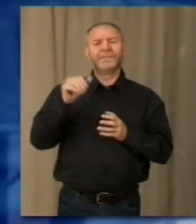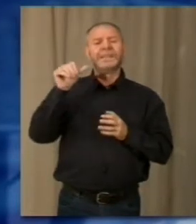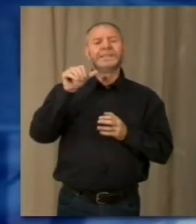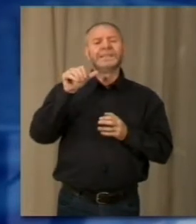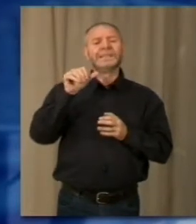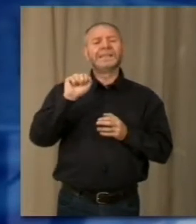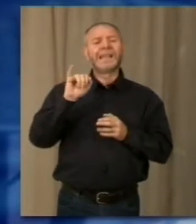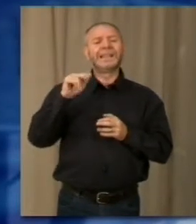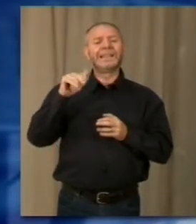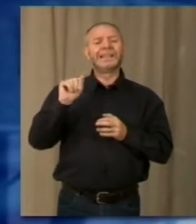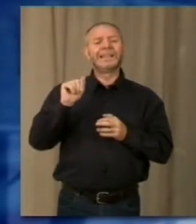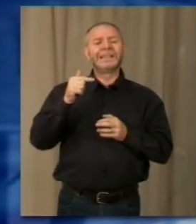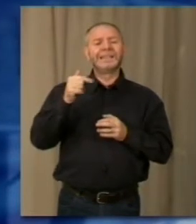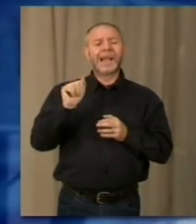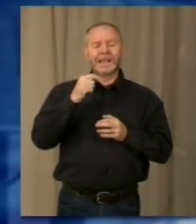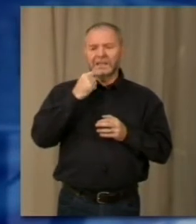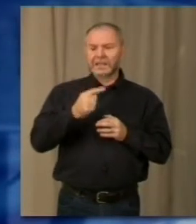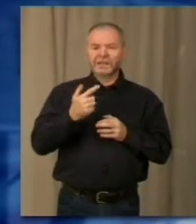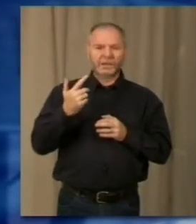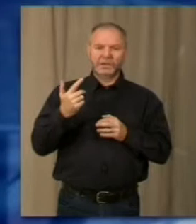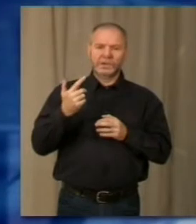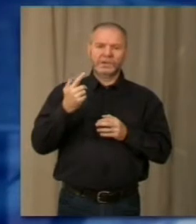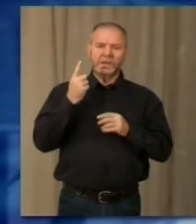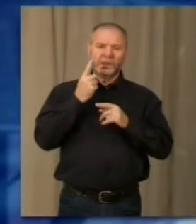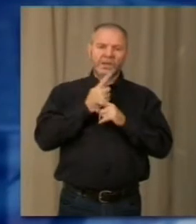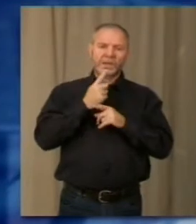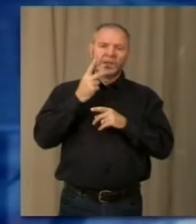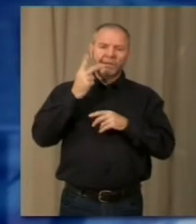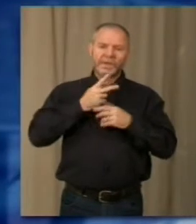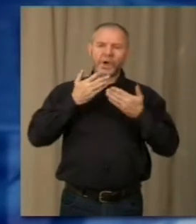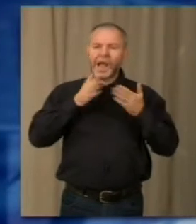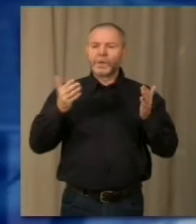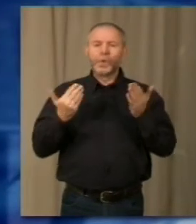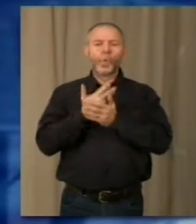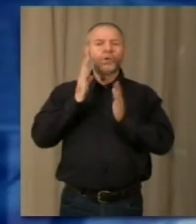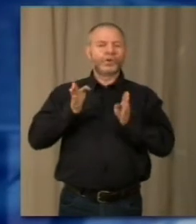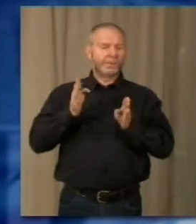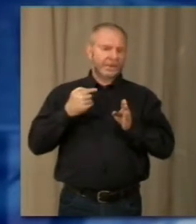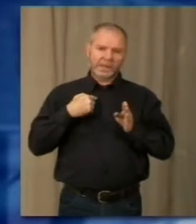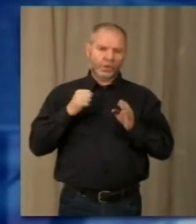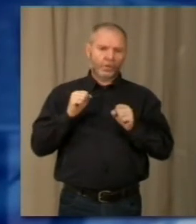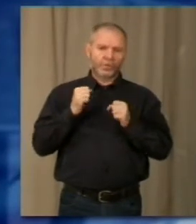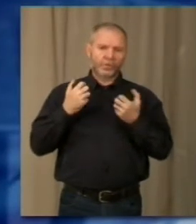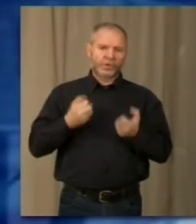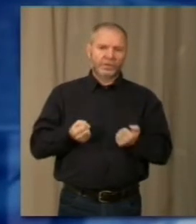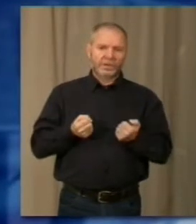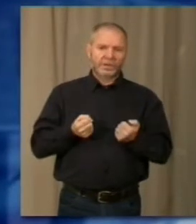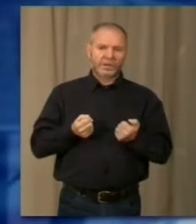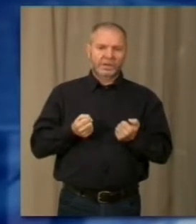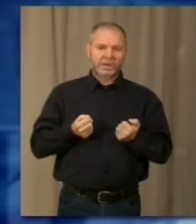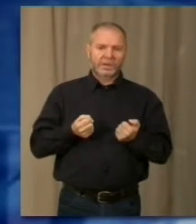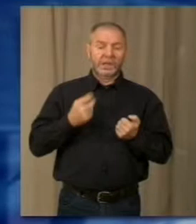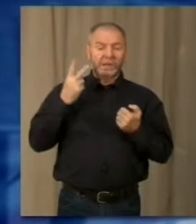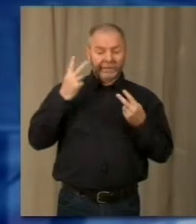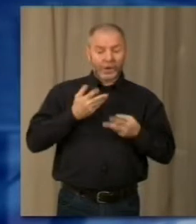in questi giorni ha affermato «Mi vengono chieste aperture di reparti e addirittura di nuovi ospedali. I momenti in cui sono in atto tagli per il